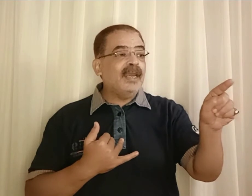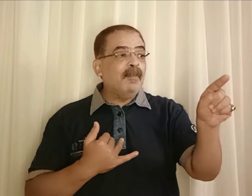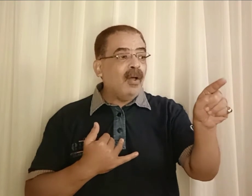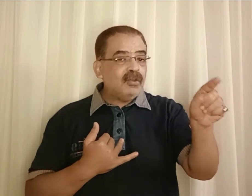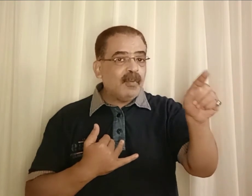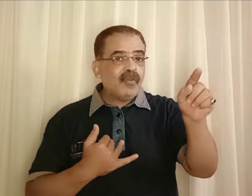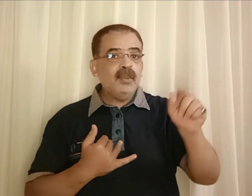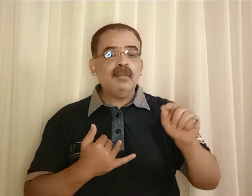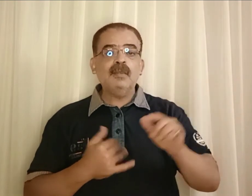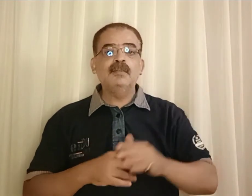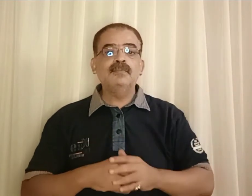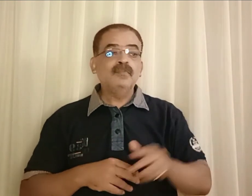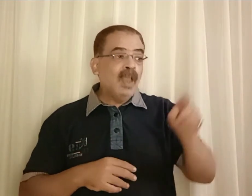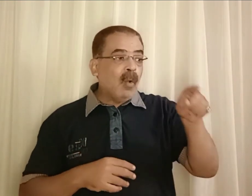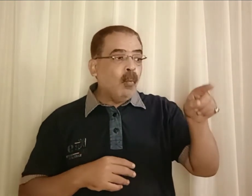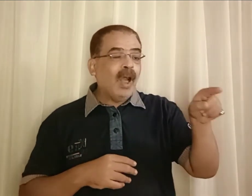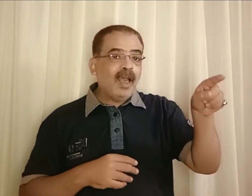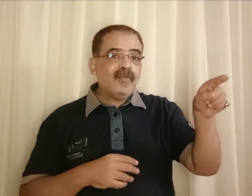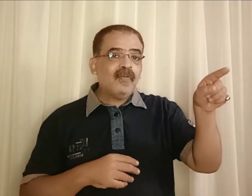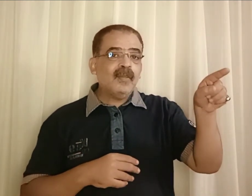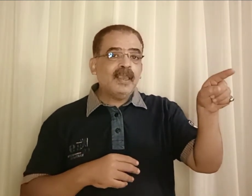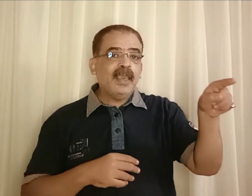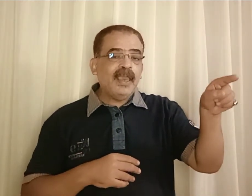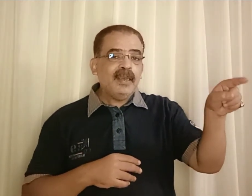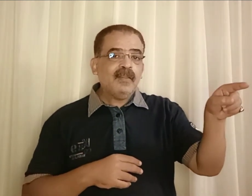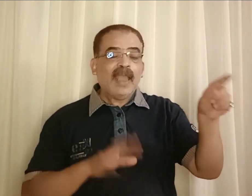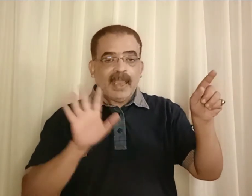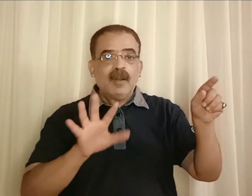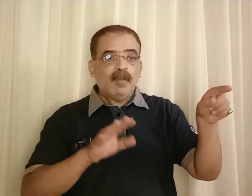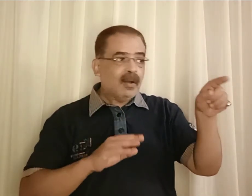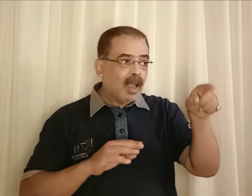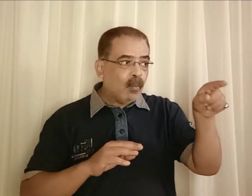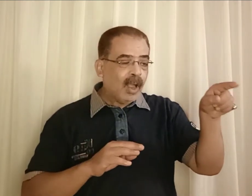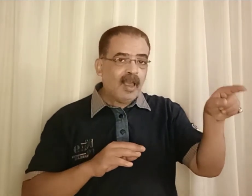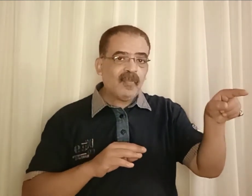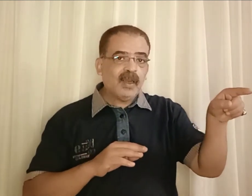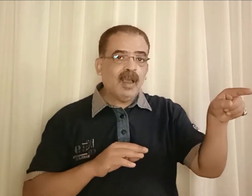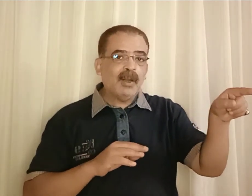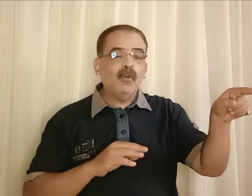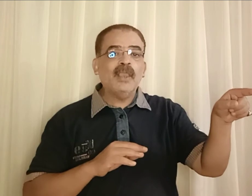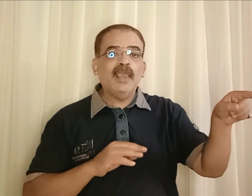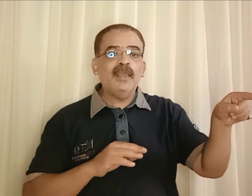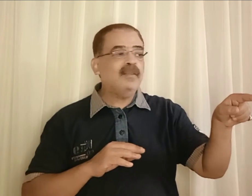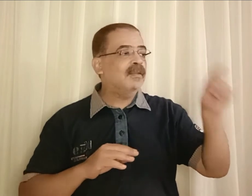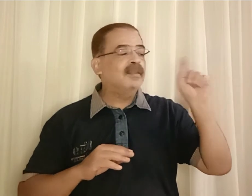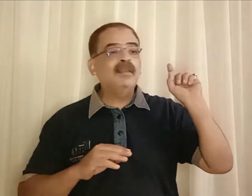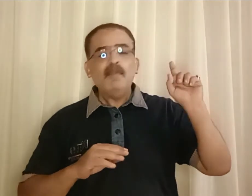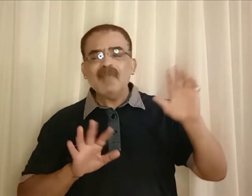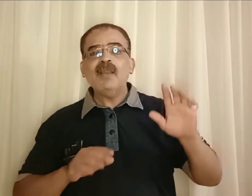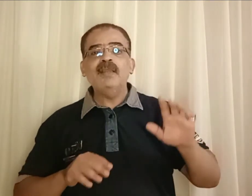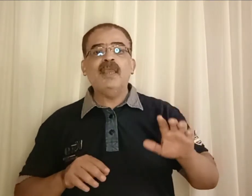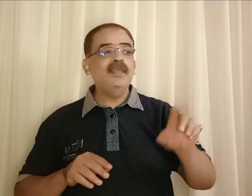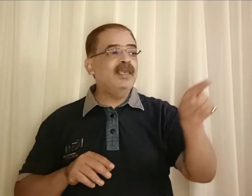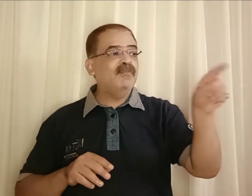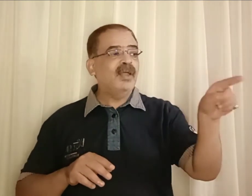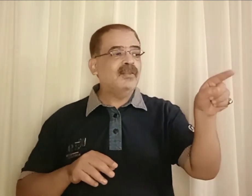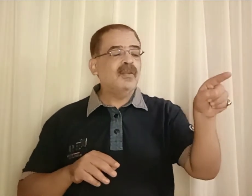ماضي بسيط was كانت آخر مرة was الخبر أو كانت مثلا يعني يجيب فترة